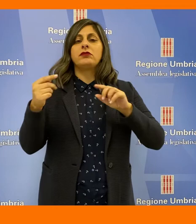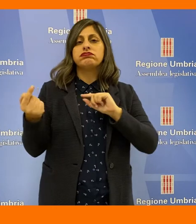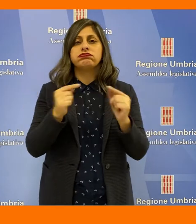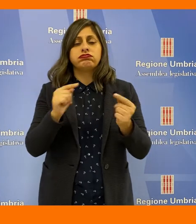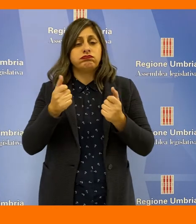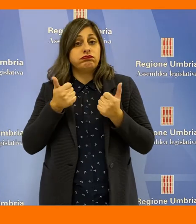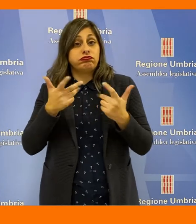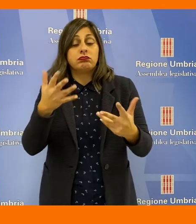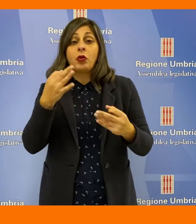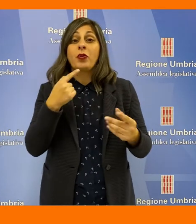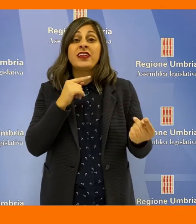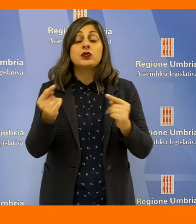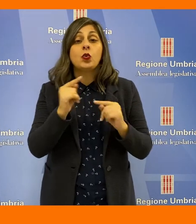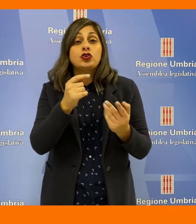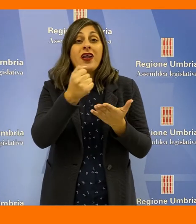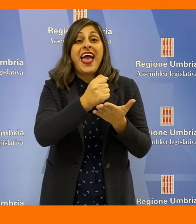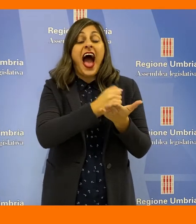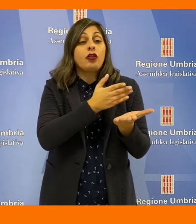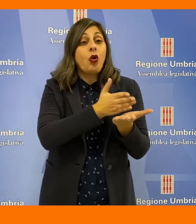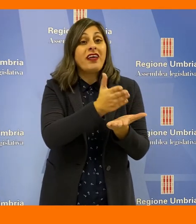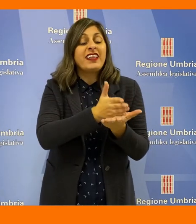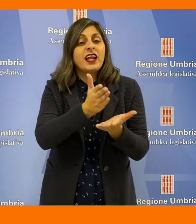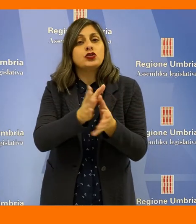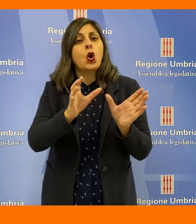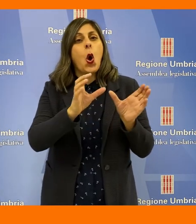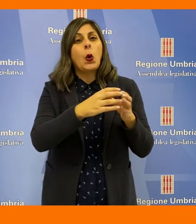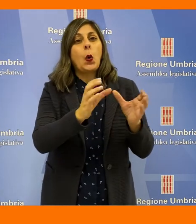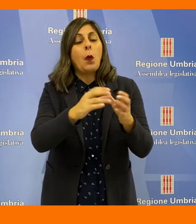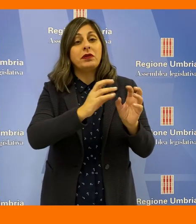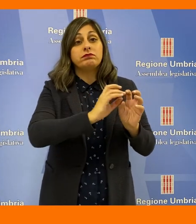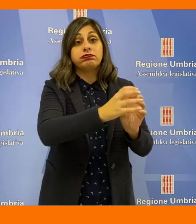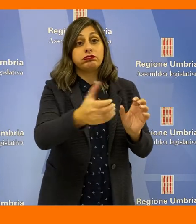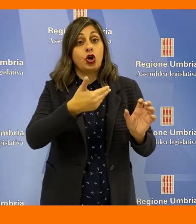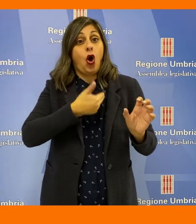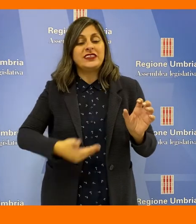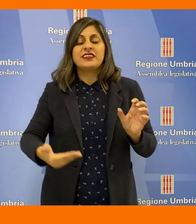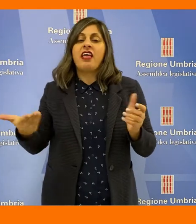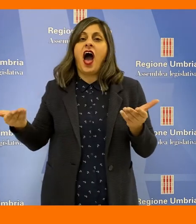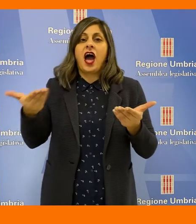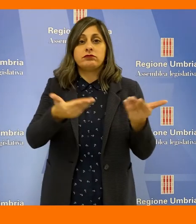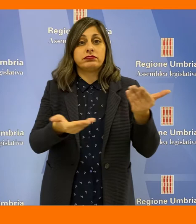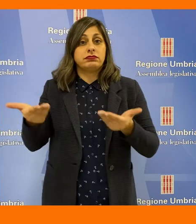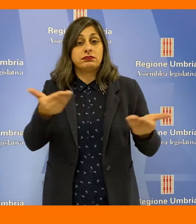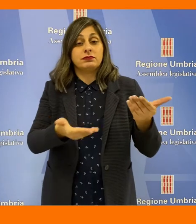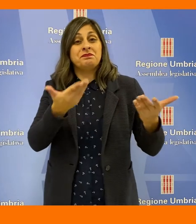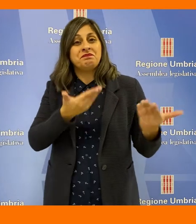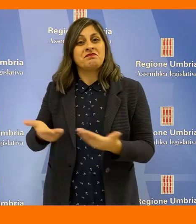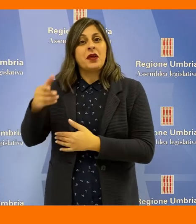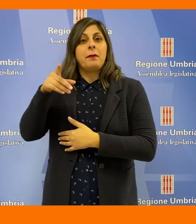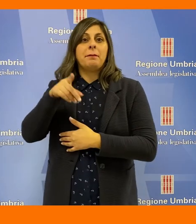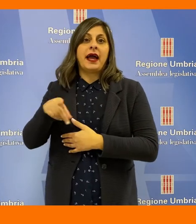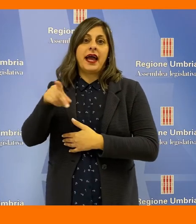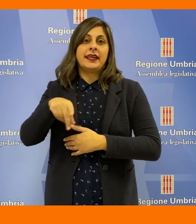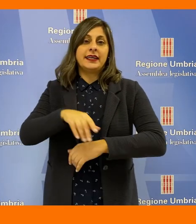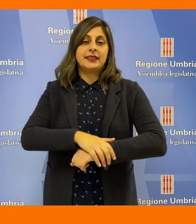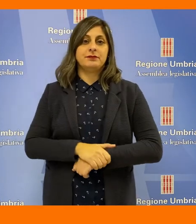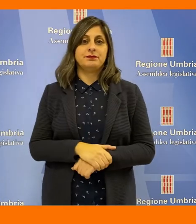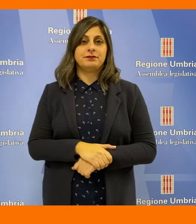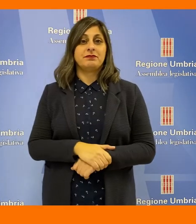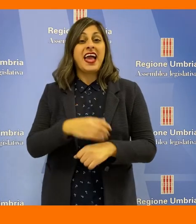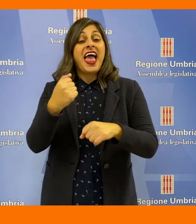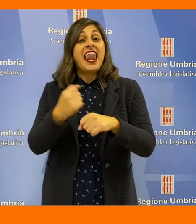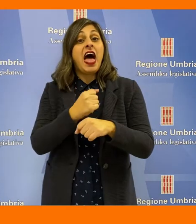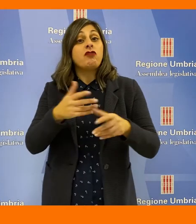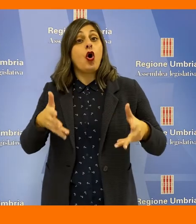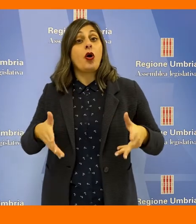'ultima seduta, numerosi temi, discutendo gli atti di indirizzo presentati dai diversi gruppi consigliari. Ce ne parla